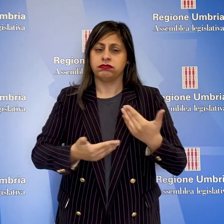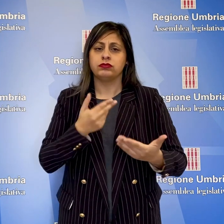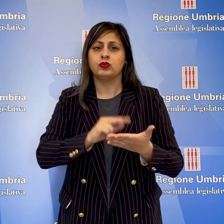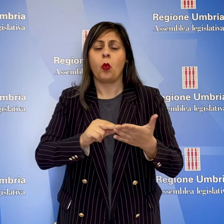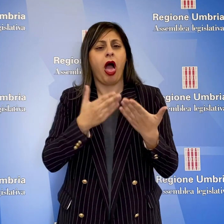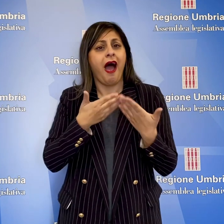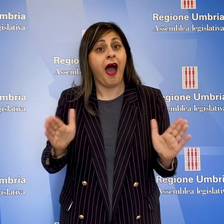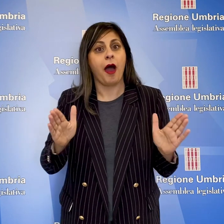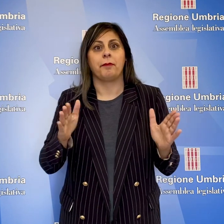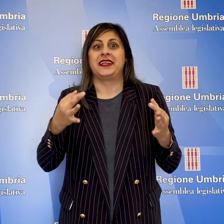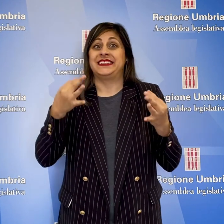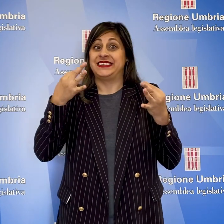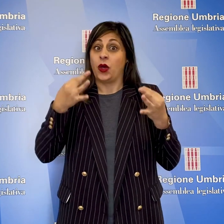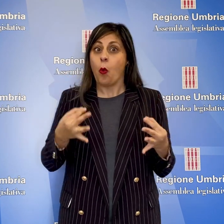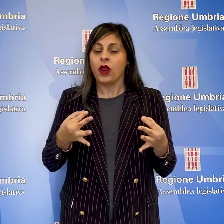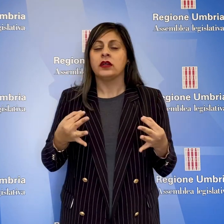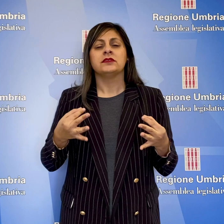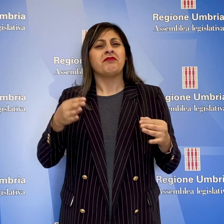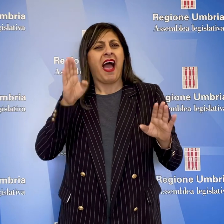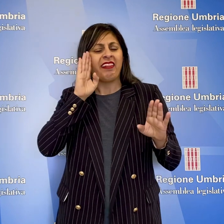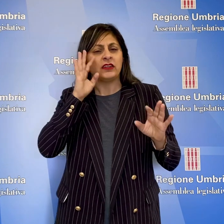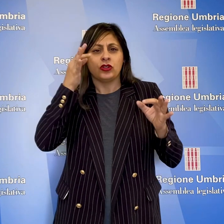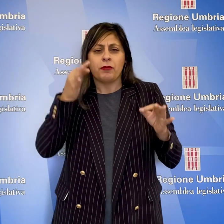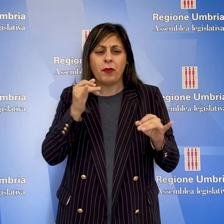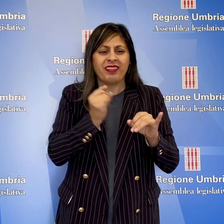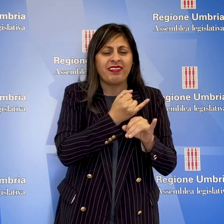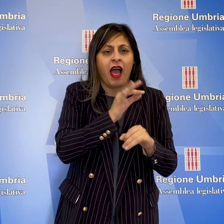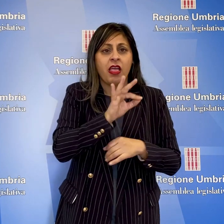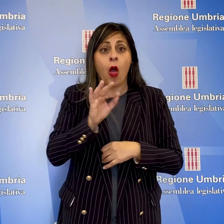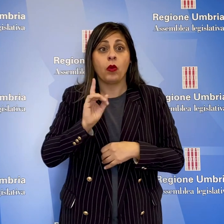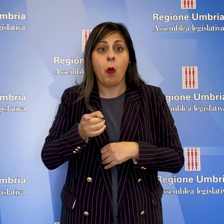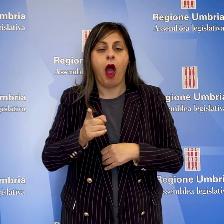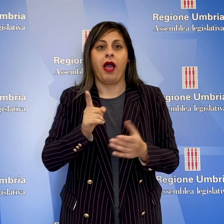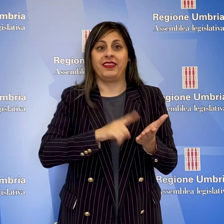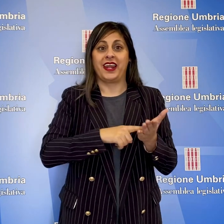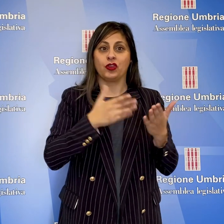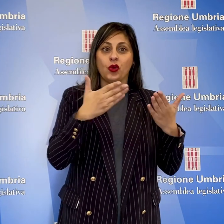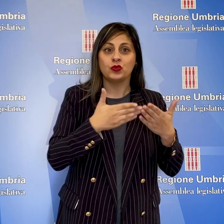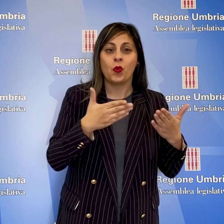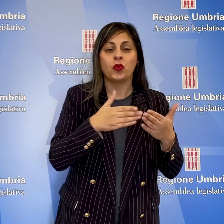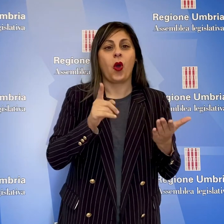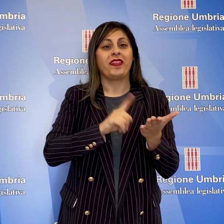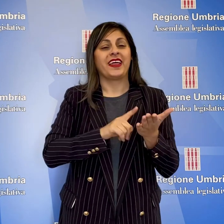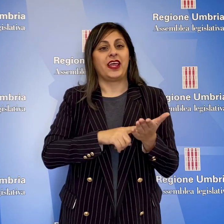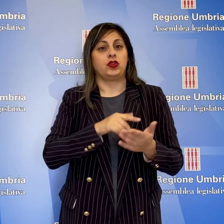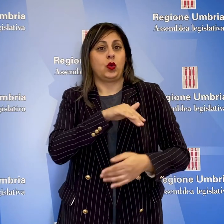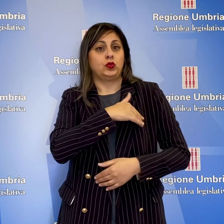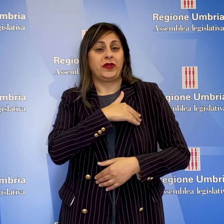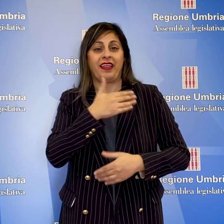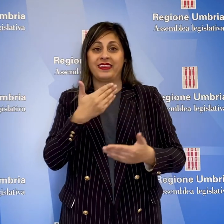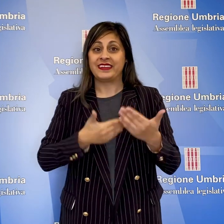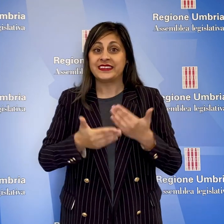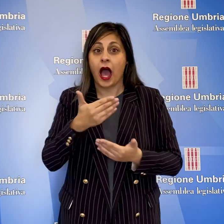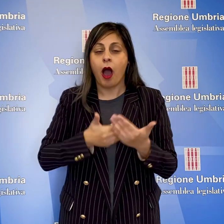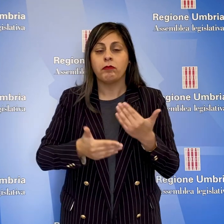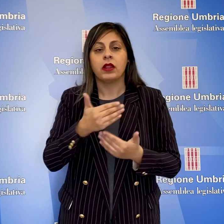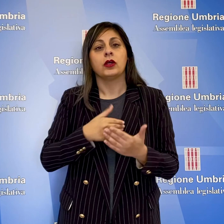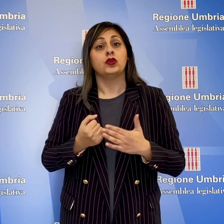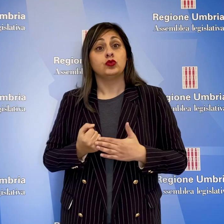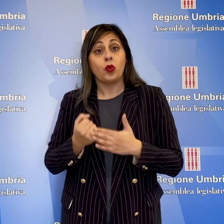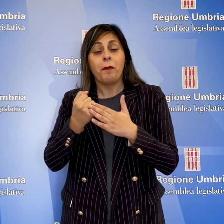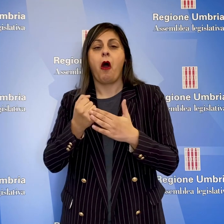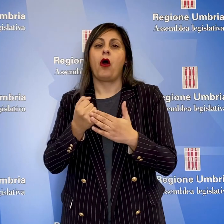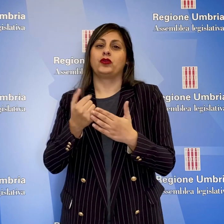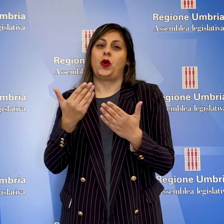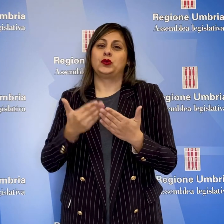riapertura delle scuole in sicurezza e con attenzione a dettagli riguardanti il diritto allo studio, i diritti degli alunni con disabilità, il